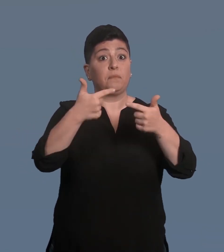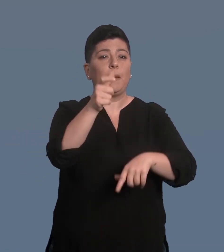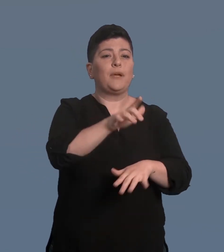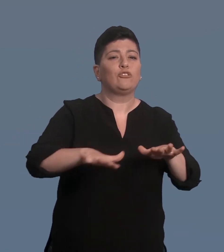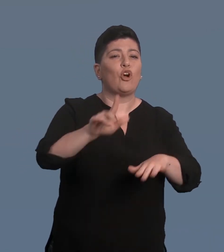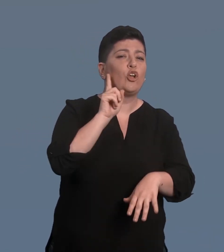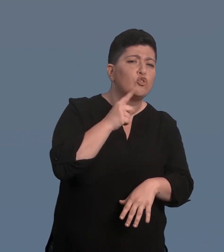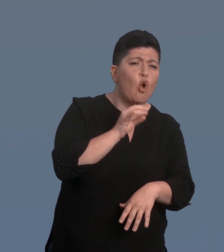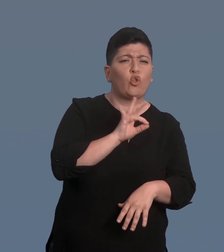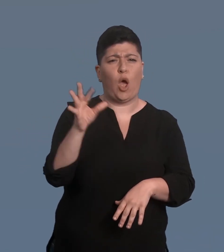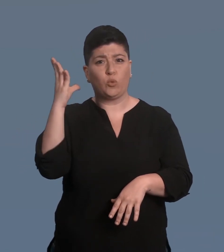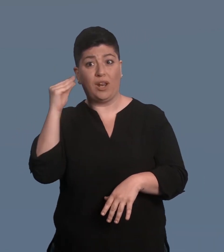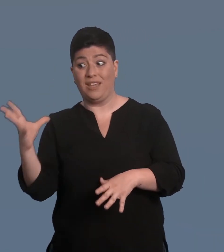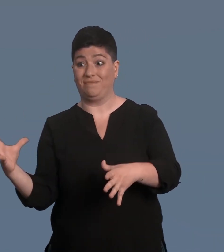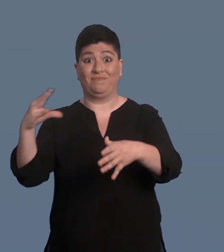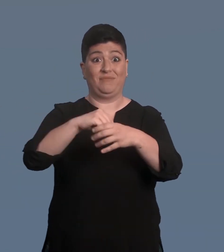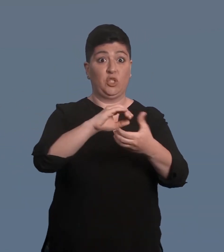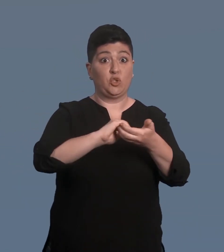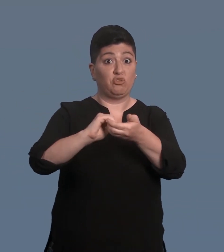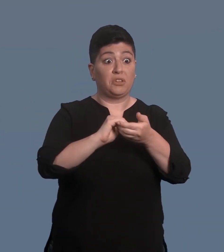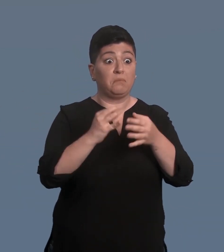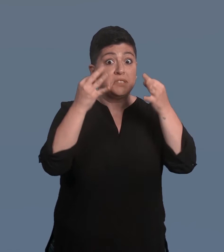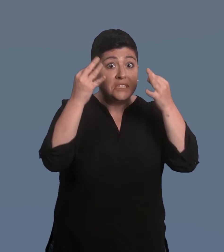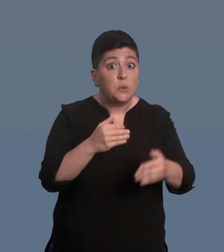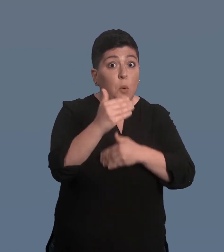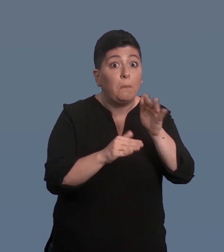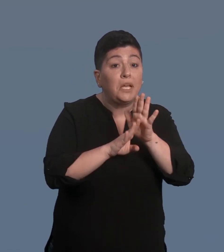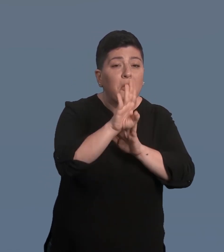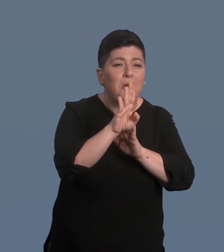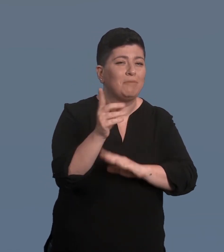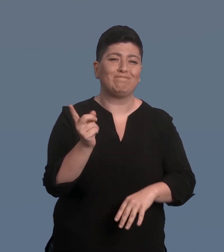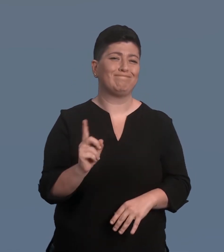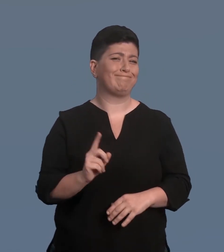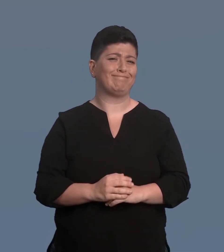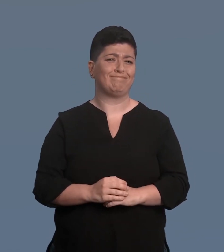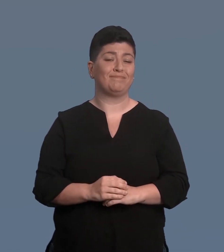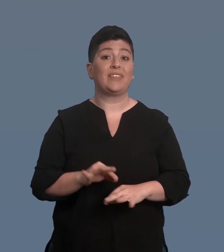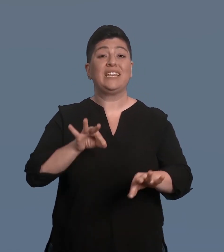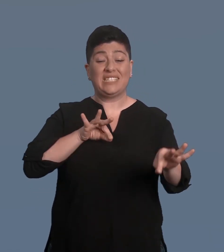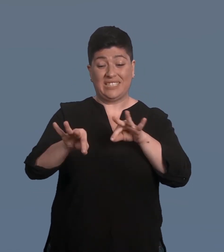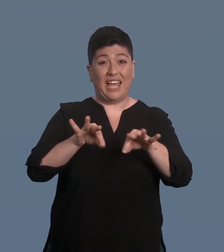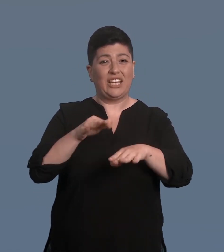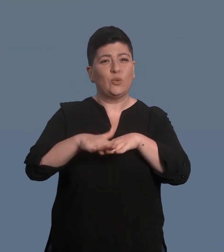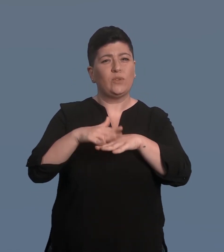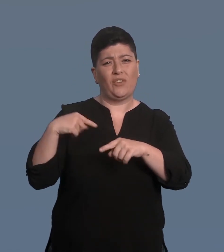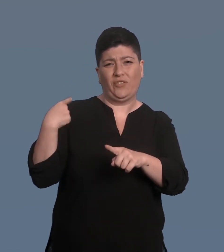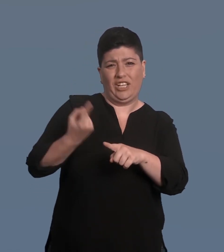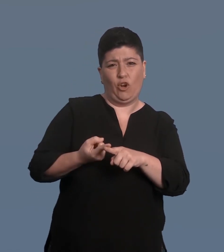non per un ulteriore miglioramento della partecipazione sociale delle persone audiolese o non udenti. In effetti, gli approcci attualmente